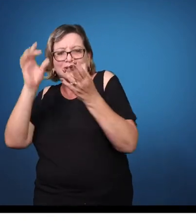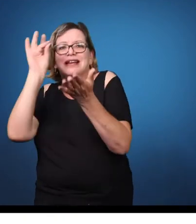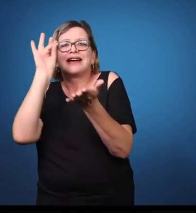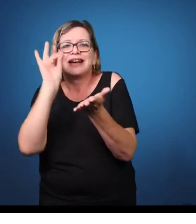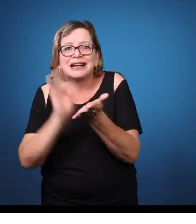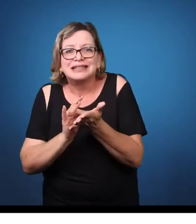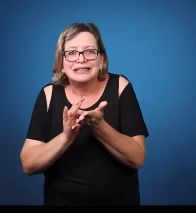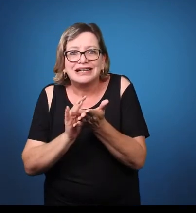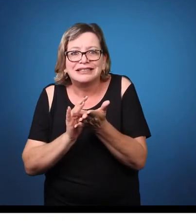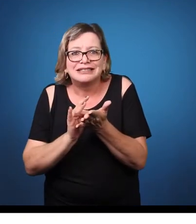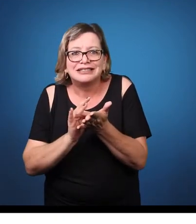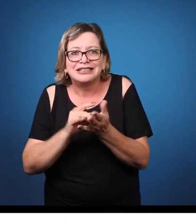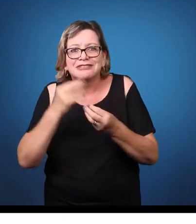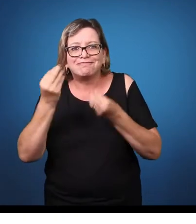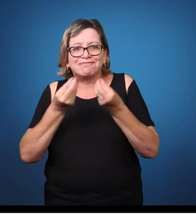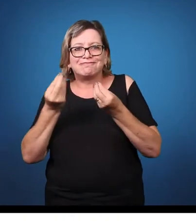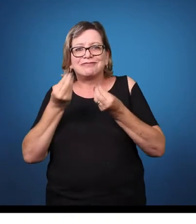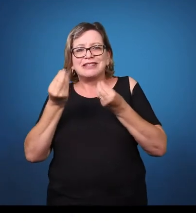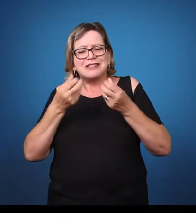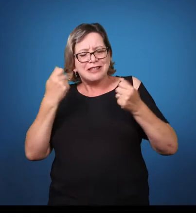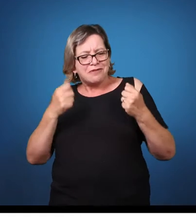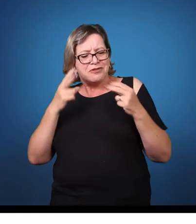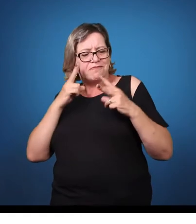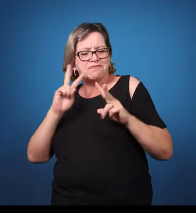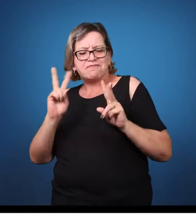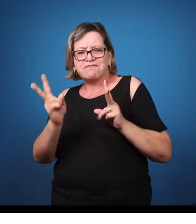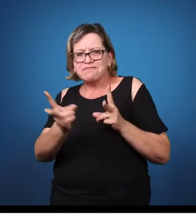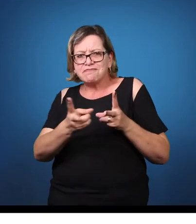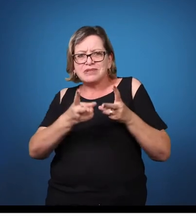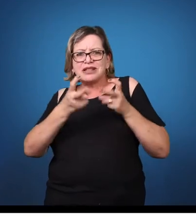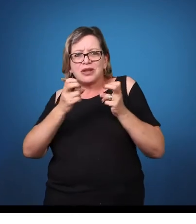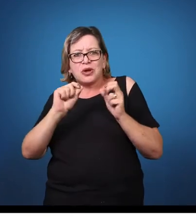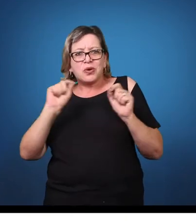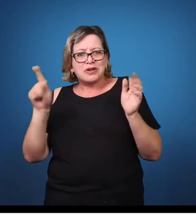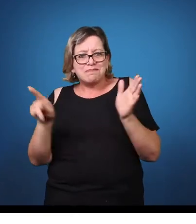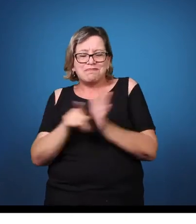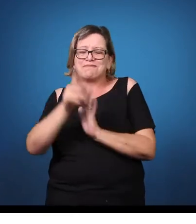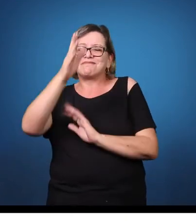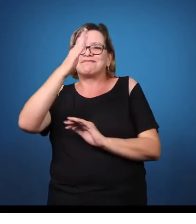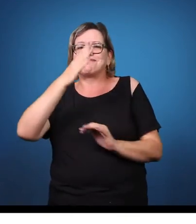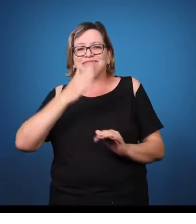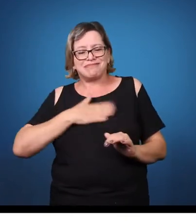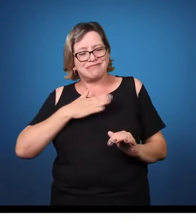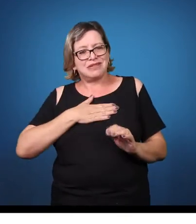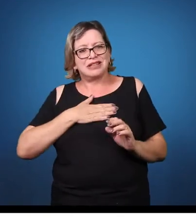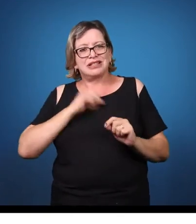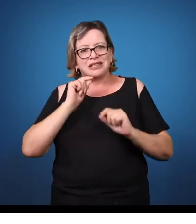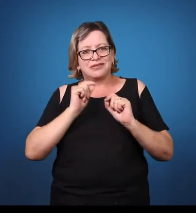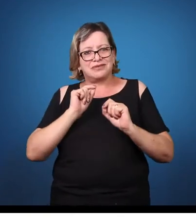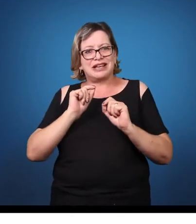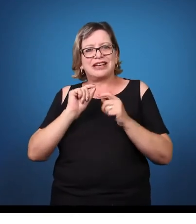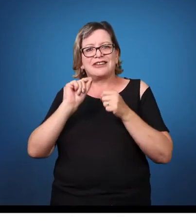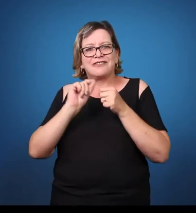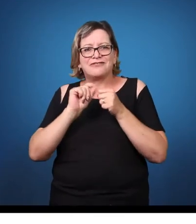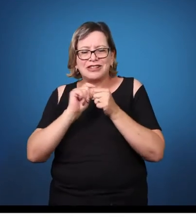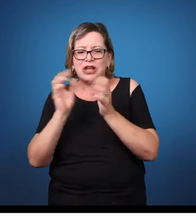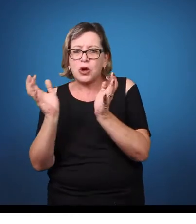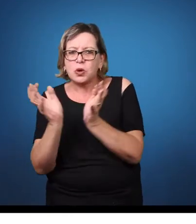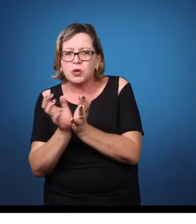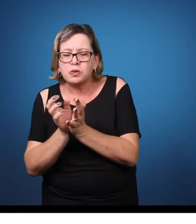melhorar as nossas práticas pedagógicas também. Muito bom, menino. Te agradeço a presença e pego duas palavras.